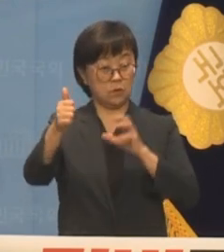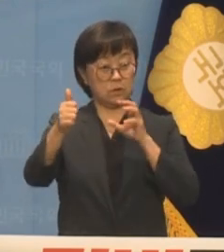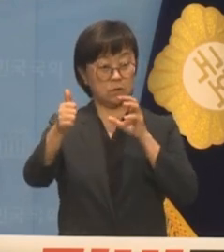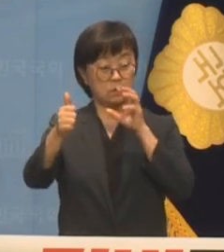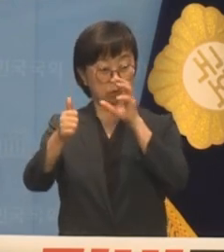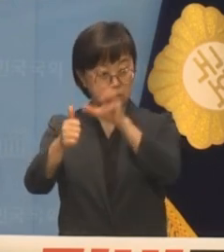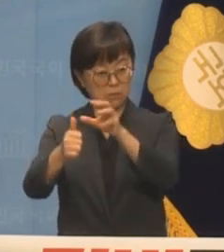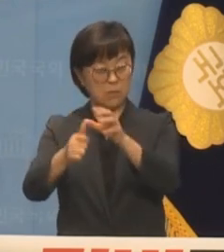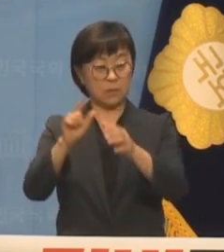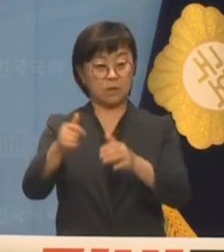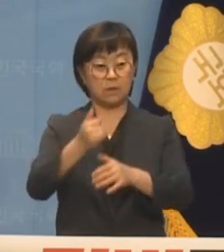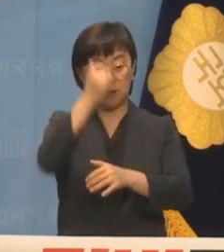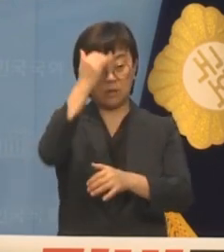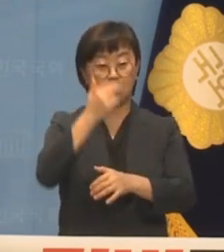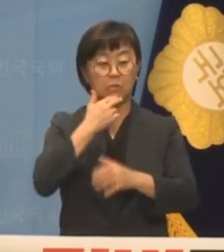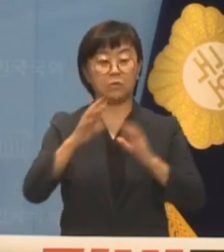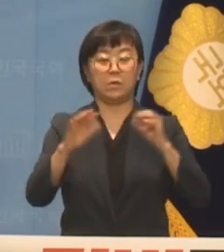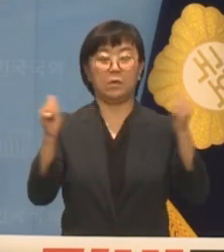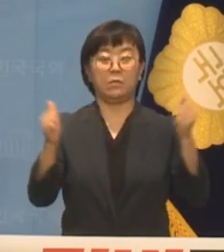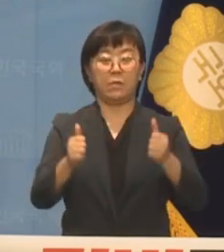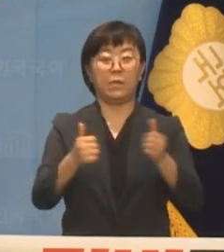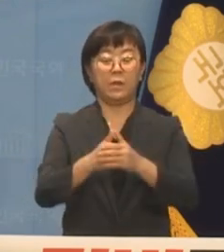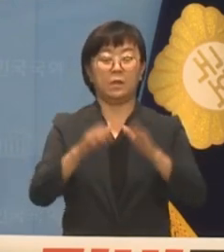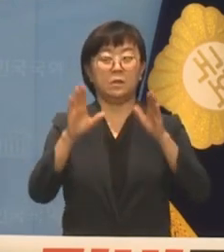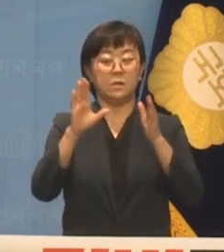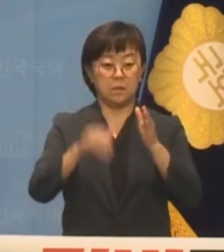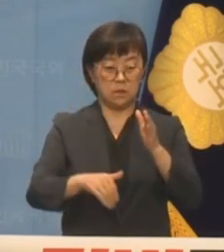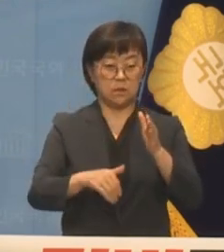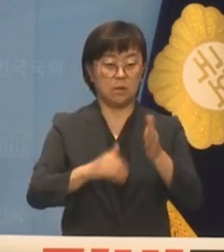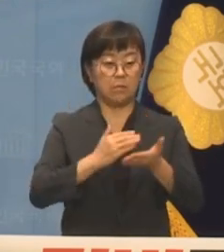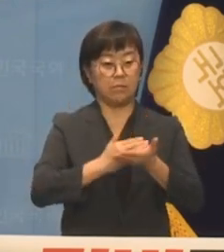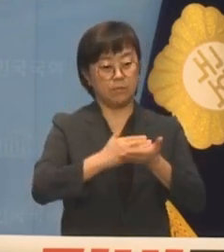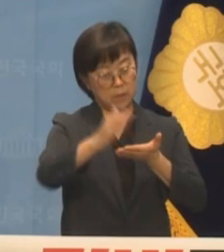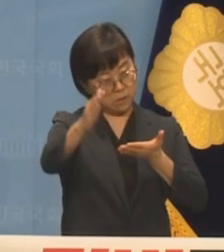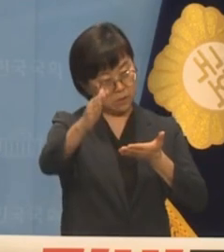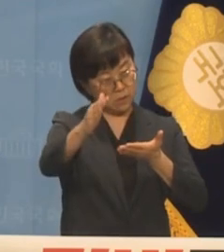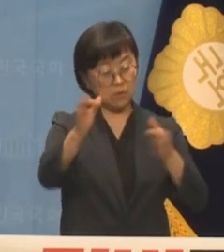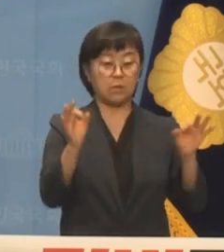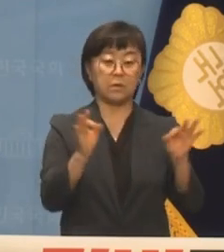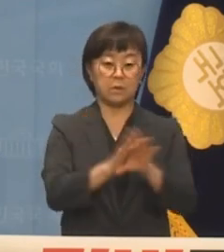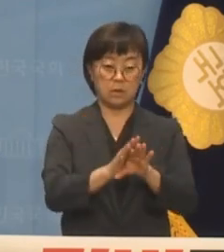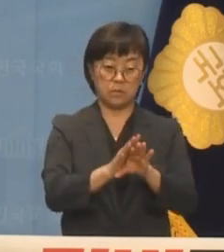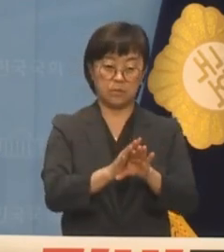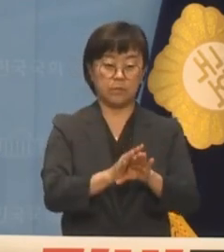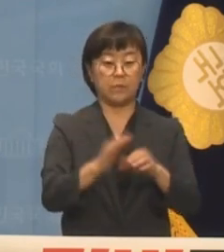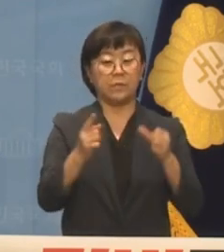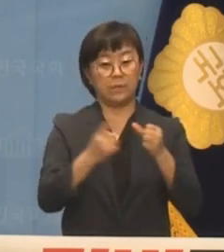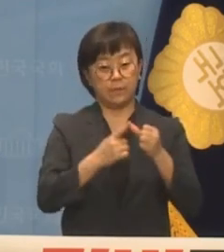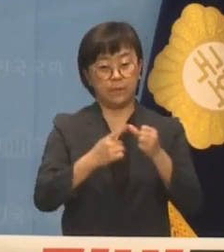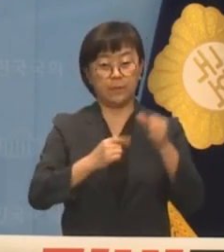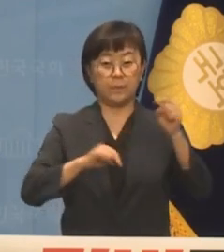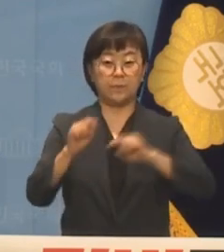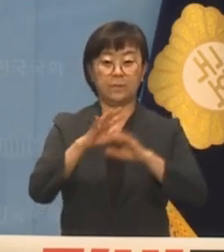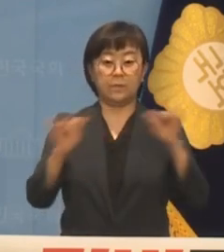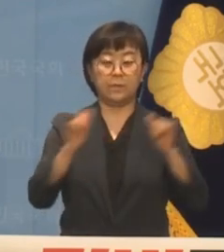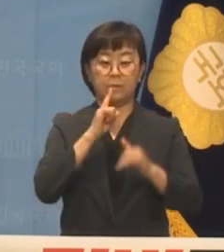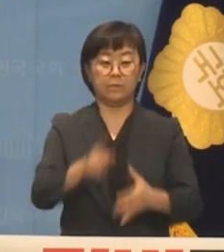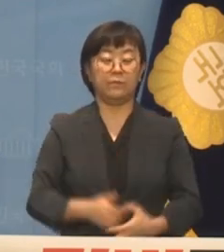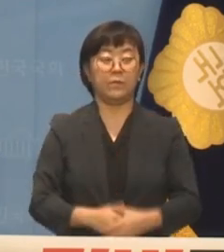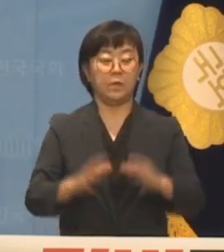무례한 국회의원은 이 시대에 태출되어야 할 첫 번째 정치인입니다